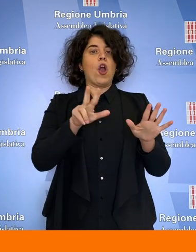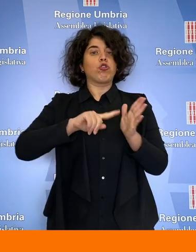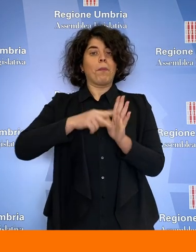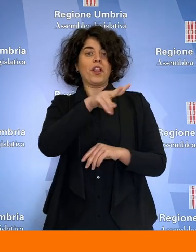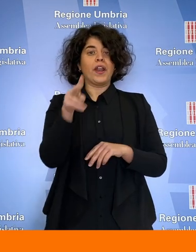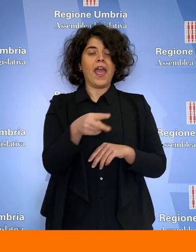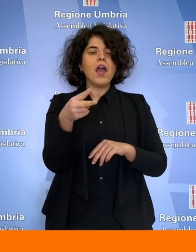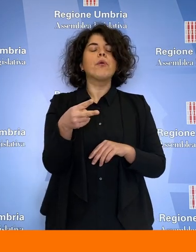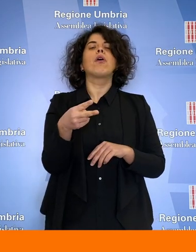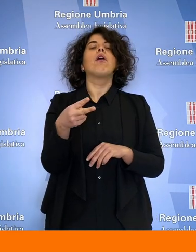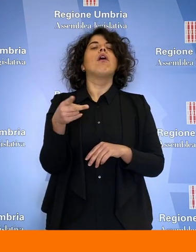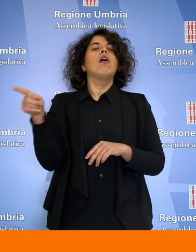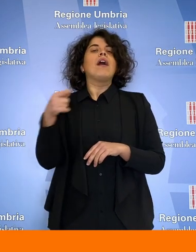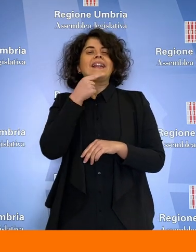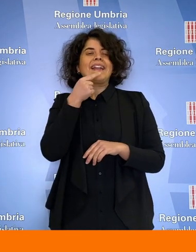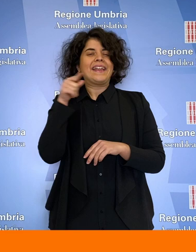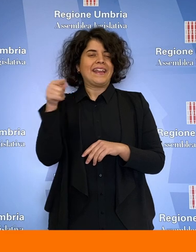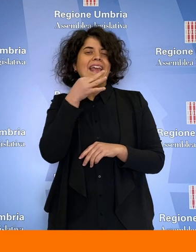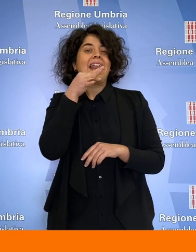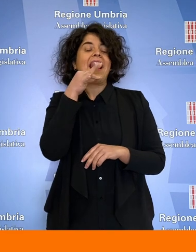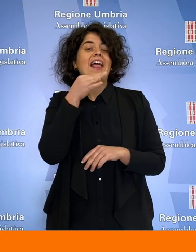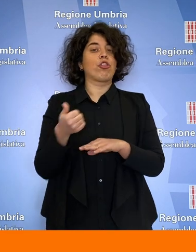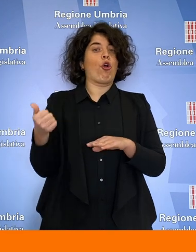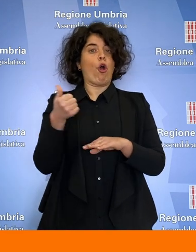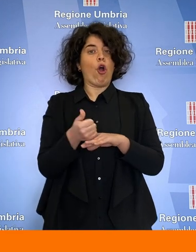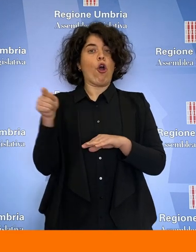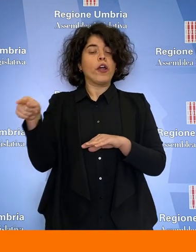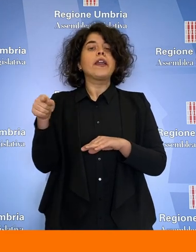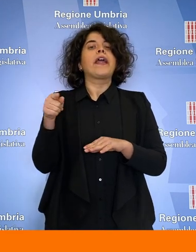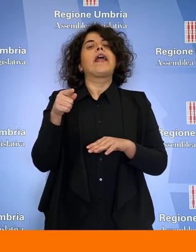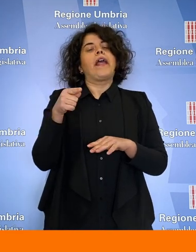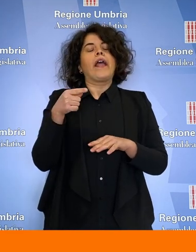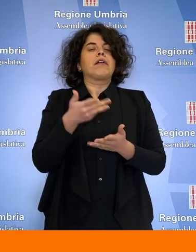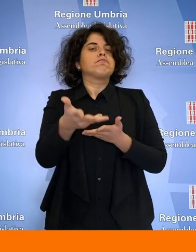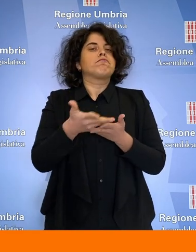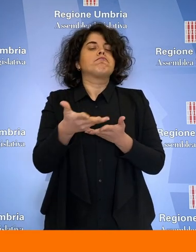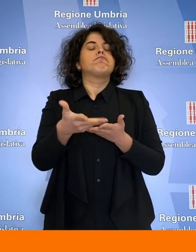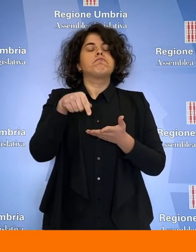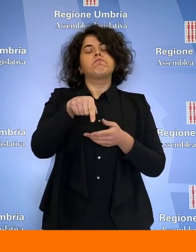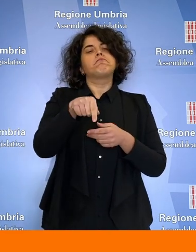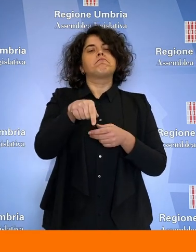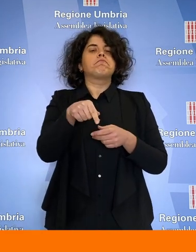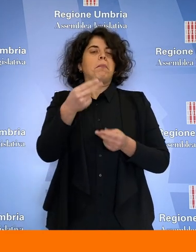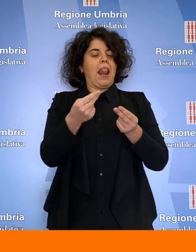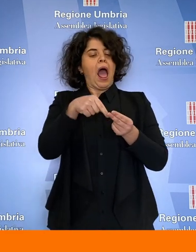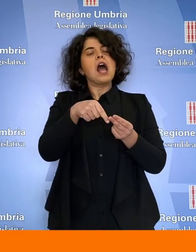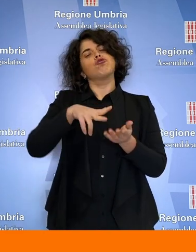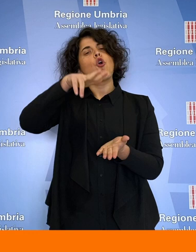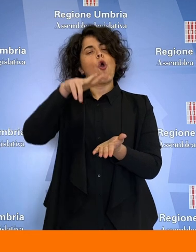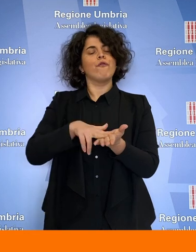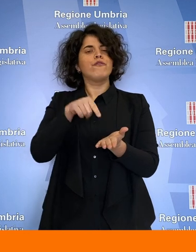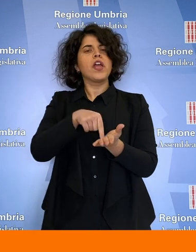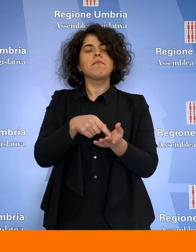maggioranza, Daniele Nicchi, ha detto che il bilancio conferma una buona gestione dell'amministrazione. Prudente,